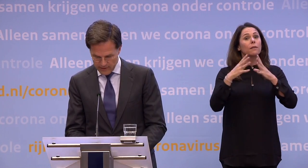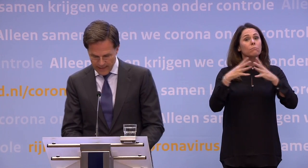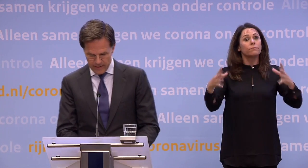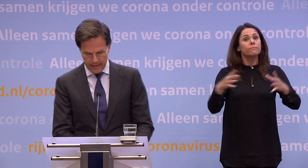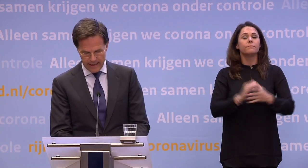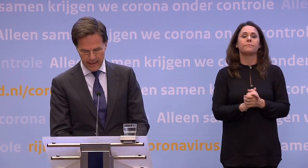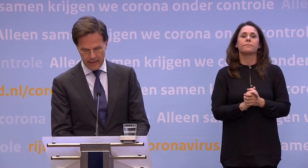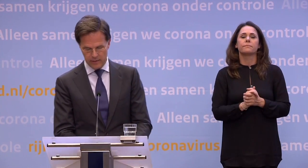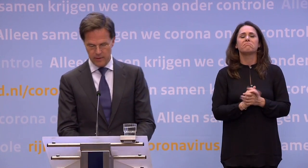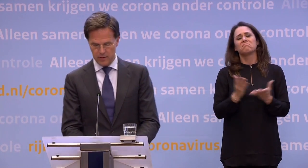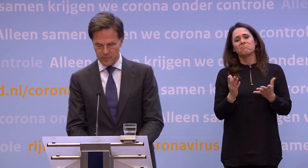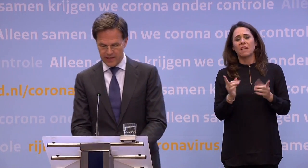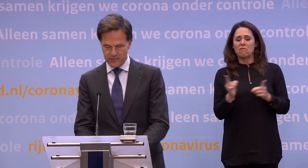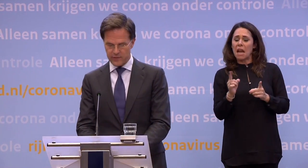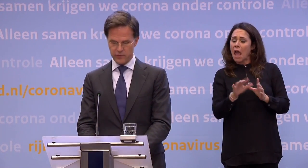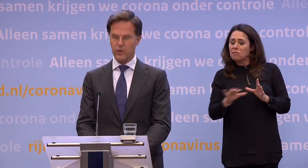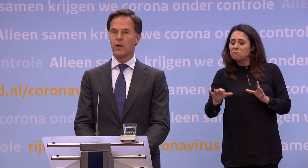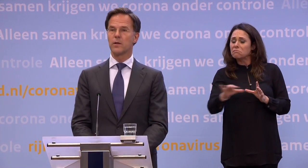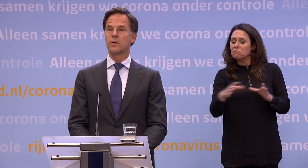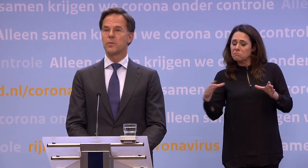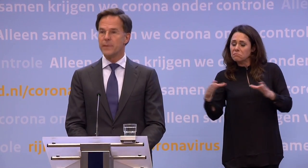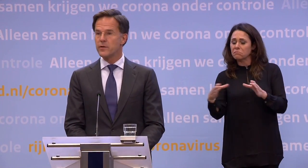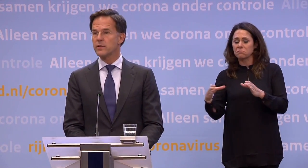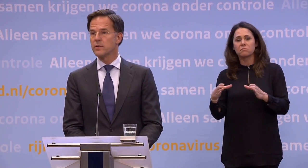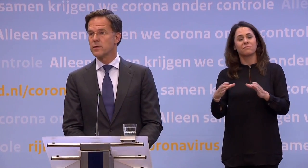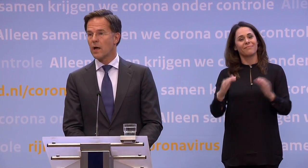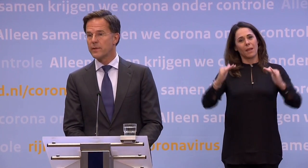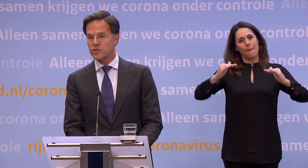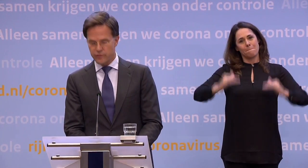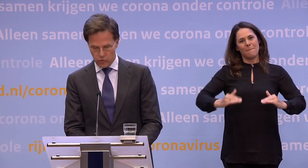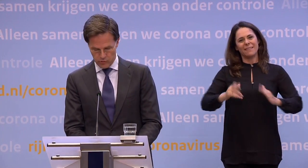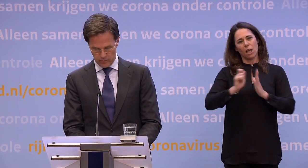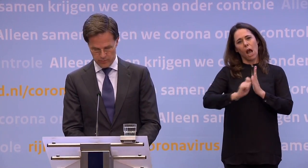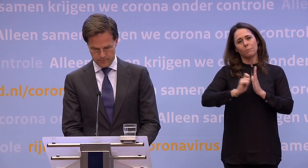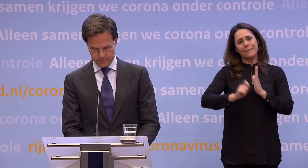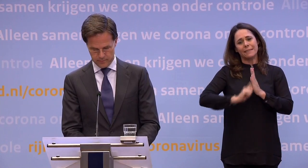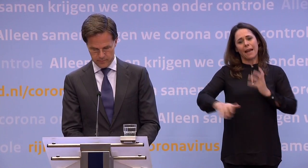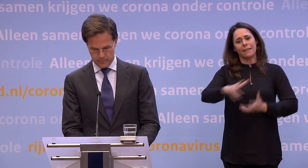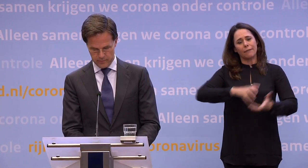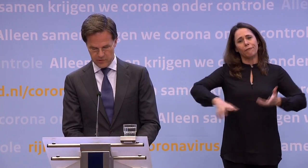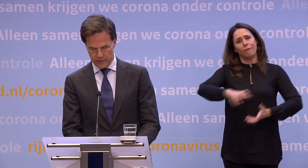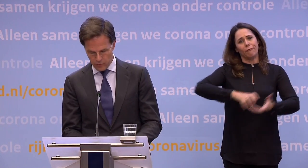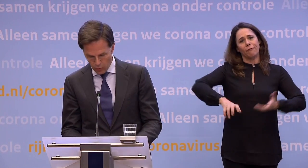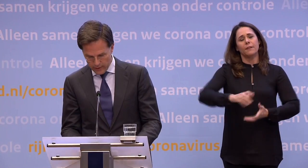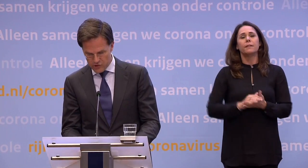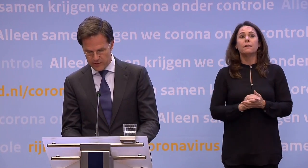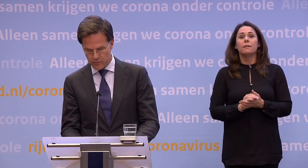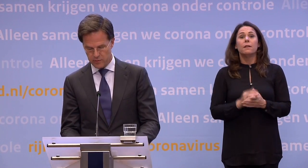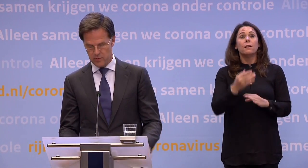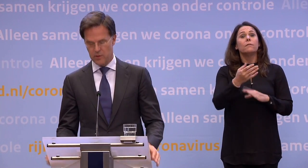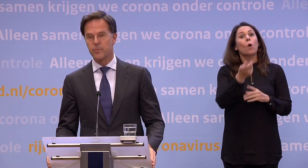Voor de kleinere gelegenheden betekent dit vooral minder administratieve romslomp. Niet alleen voor de